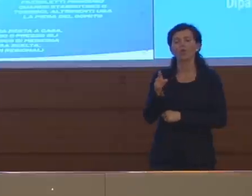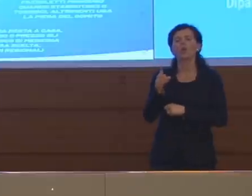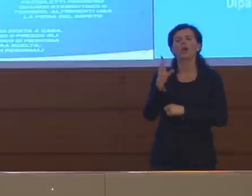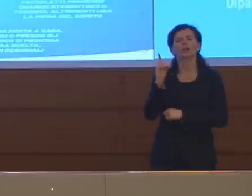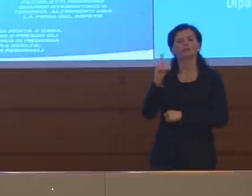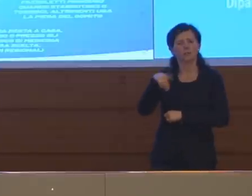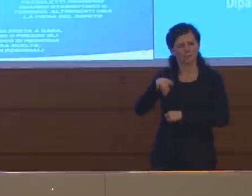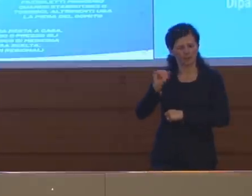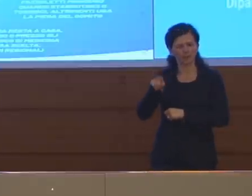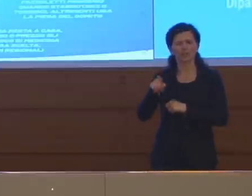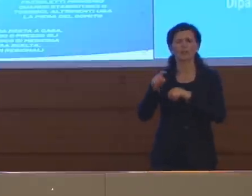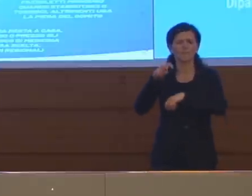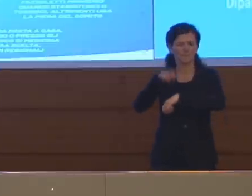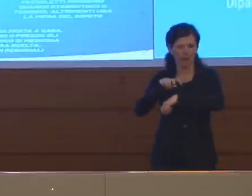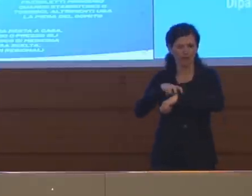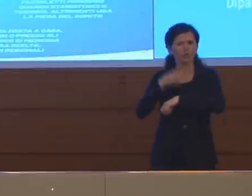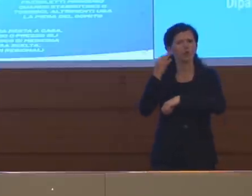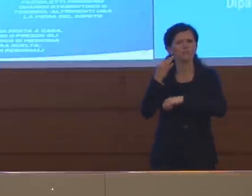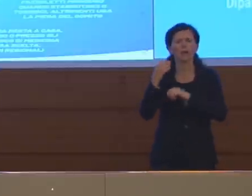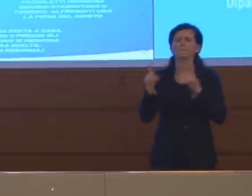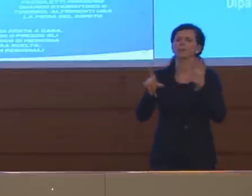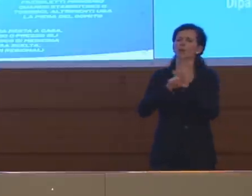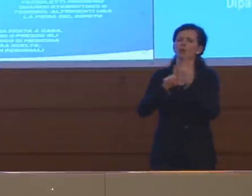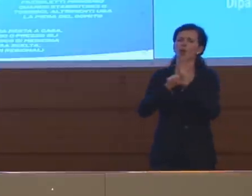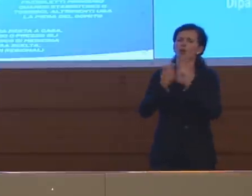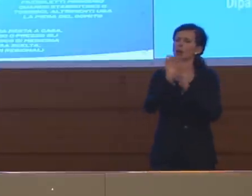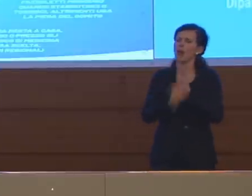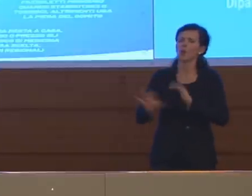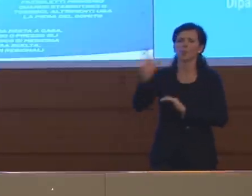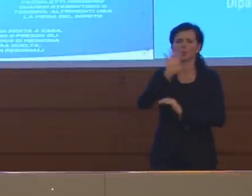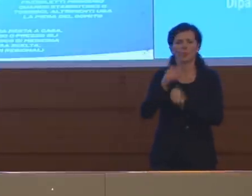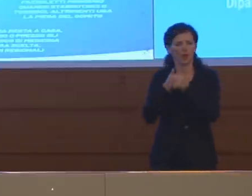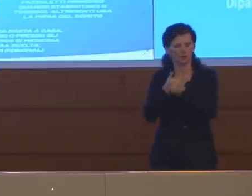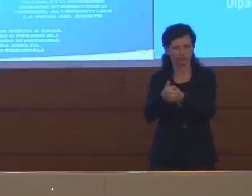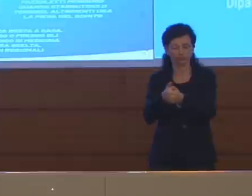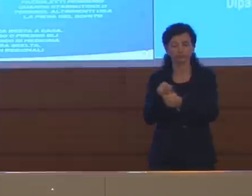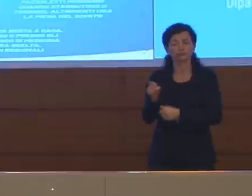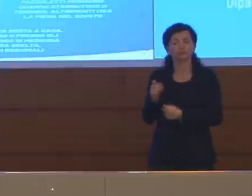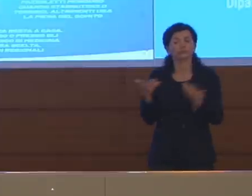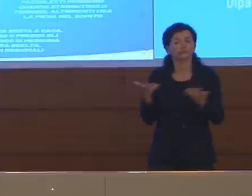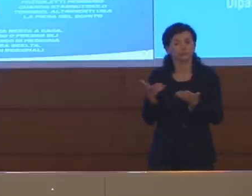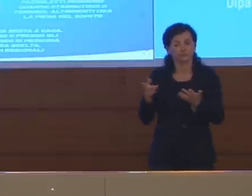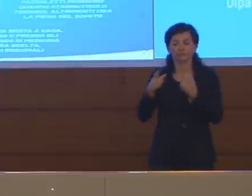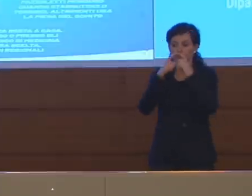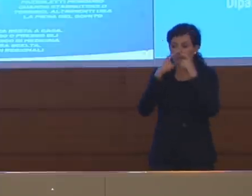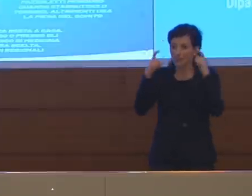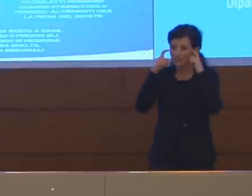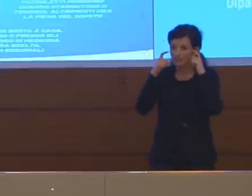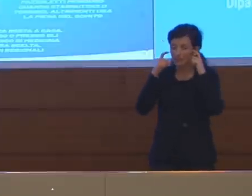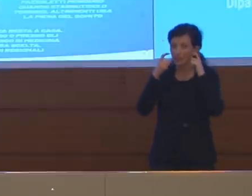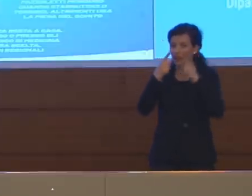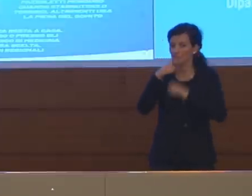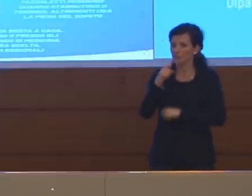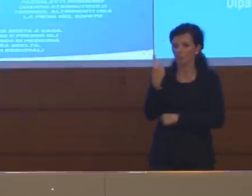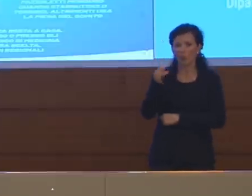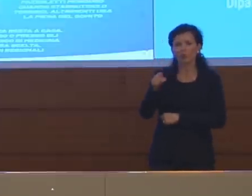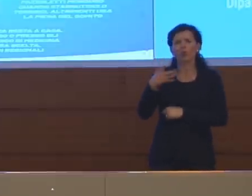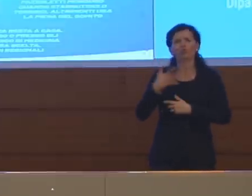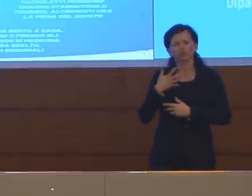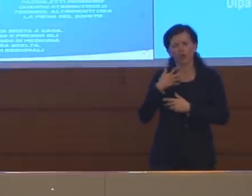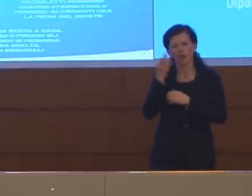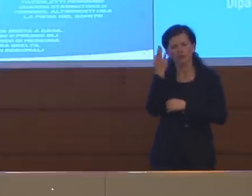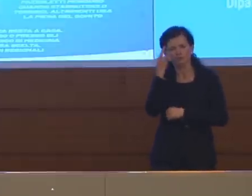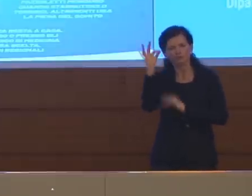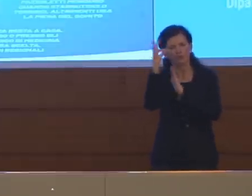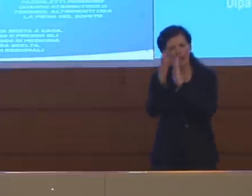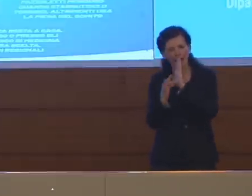previsti da una normativa europea, dalla normativa che dice sostanzialmente quali sono delle caratteristiche